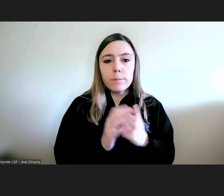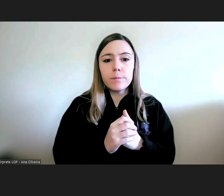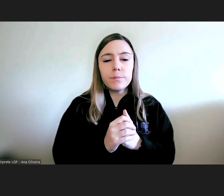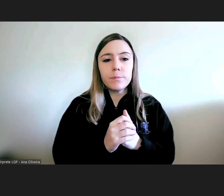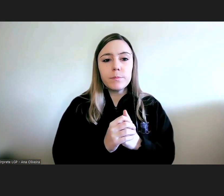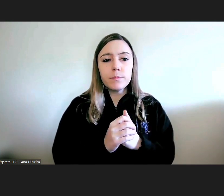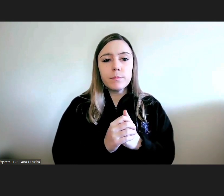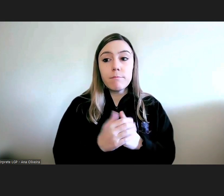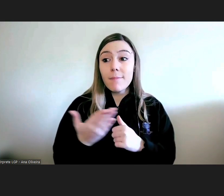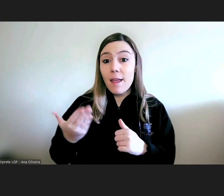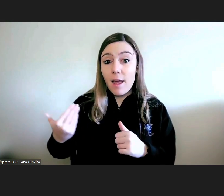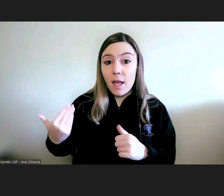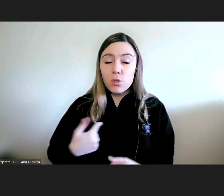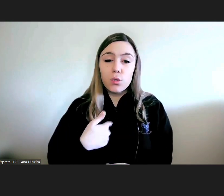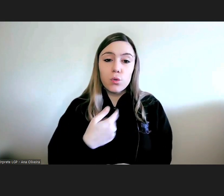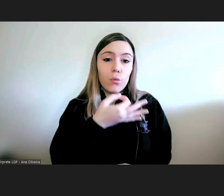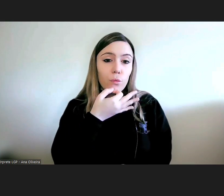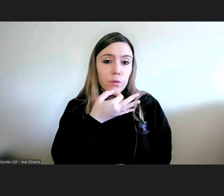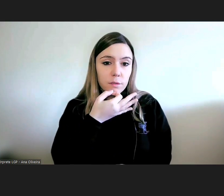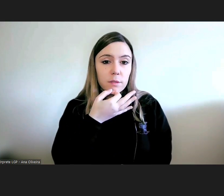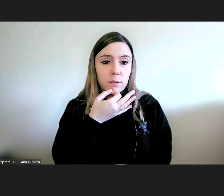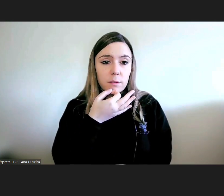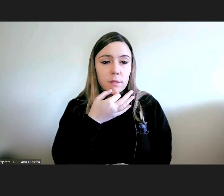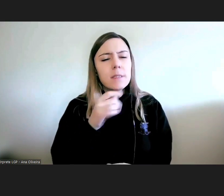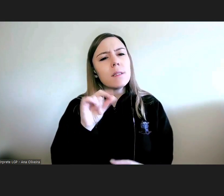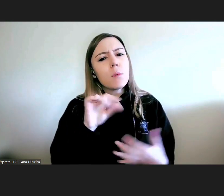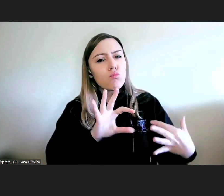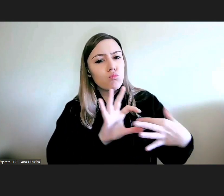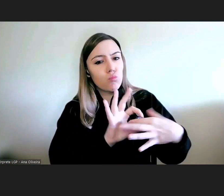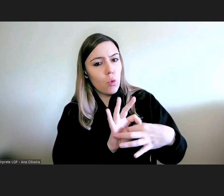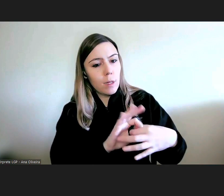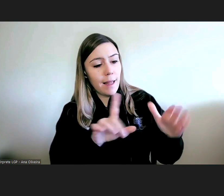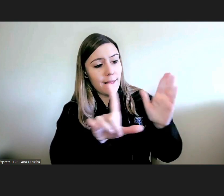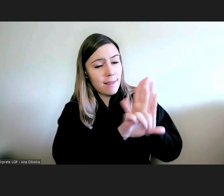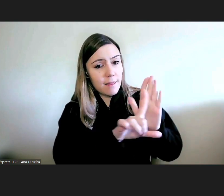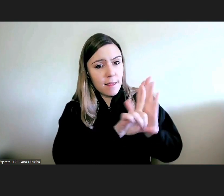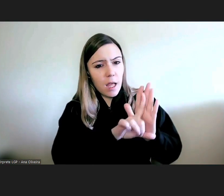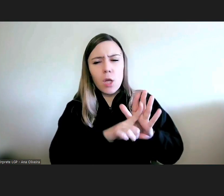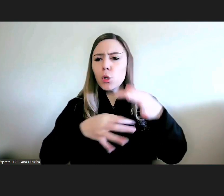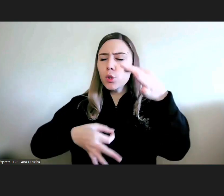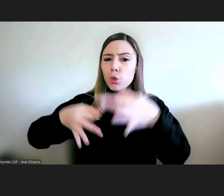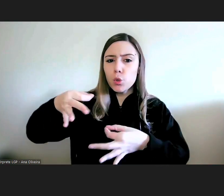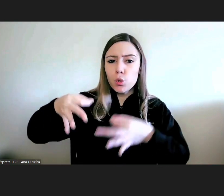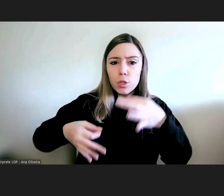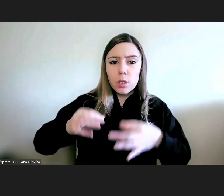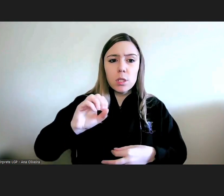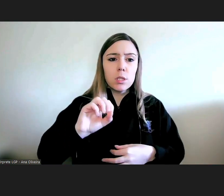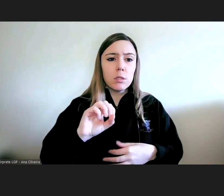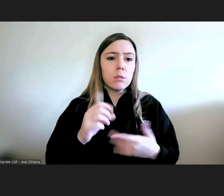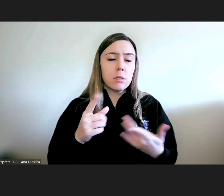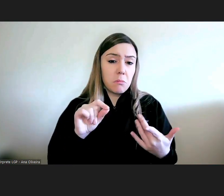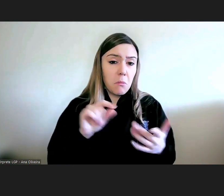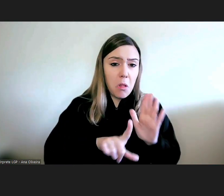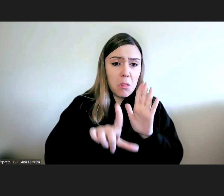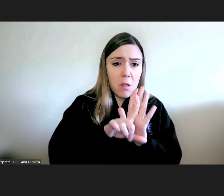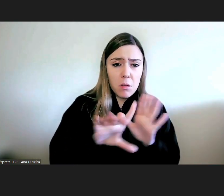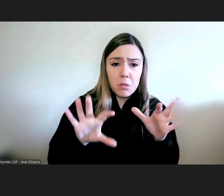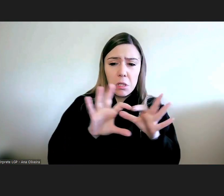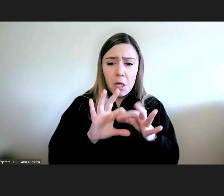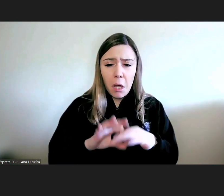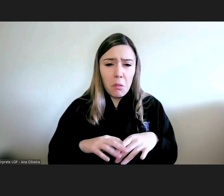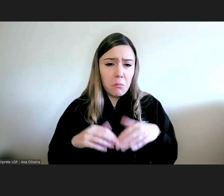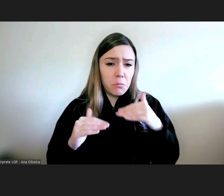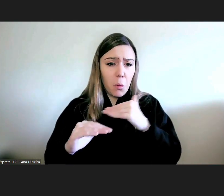há pouco fiz referência e a sua articulação entre legalidade justiça ou legalidade equidade como já disse na